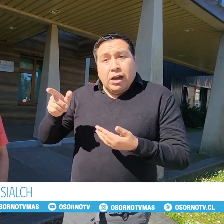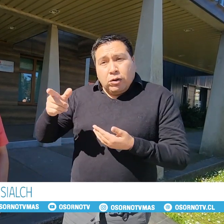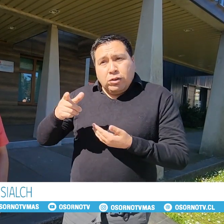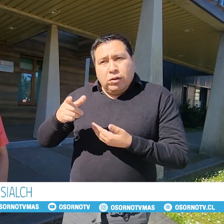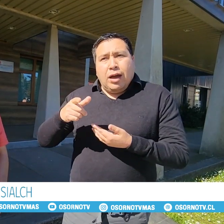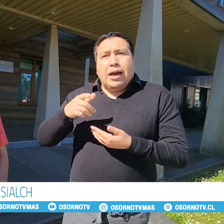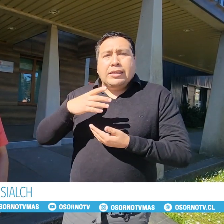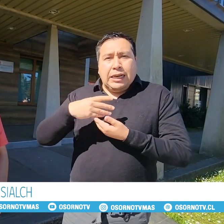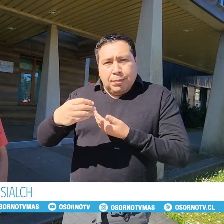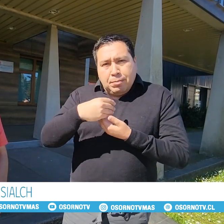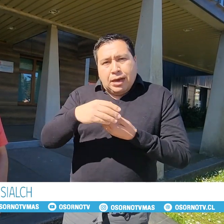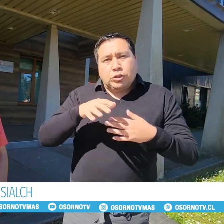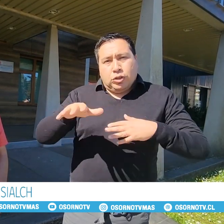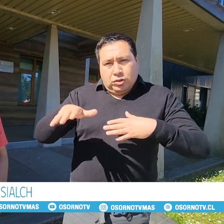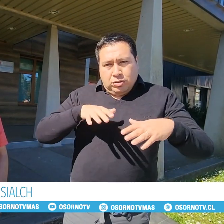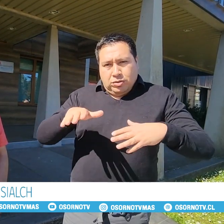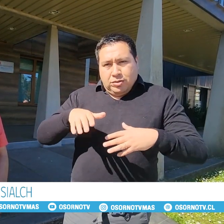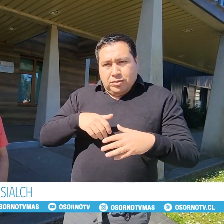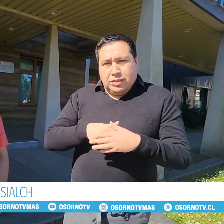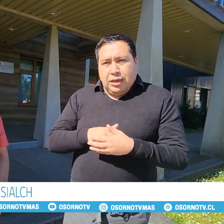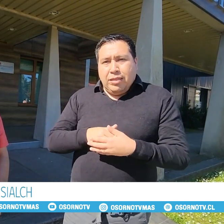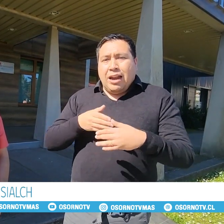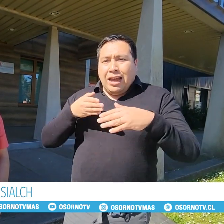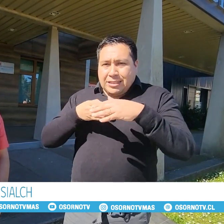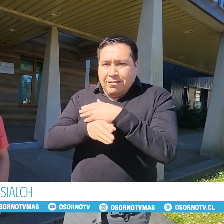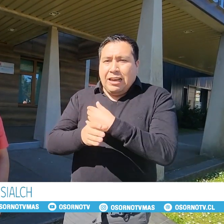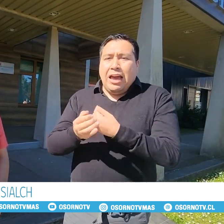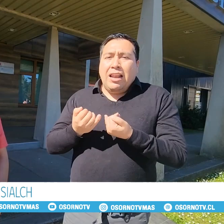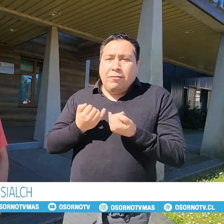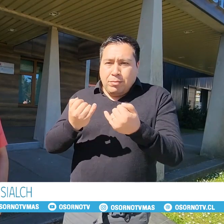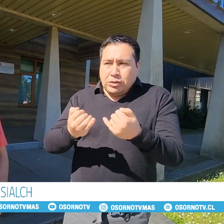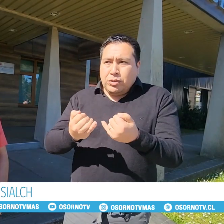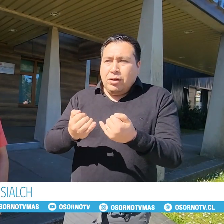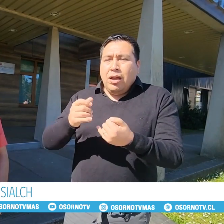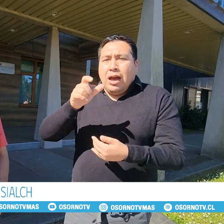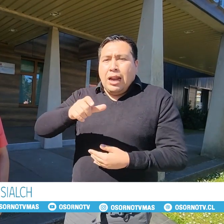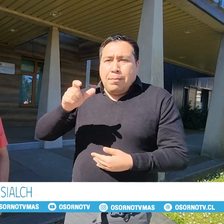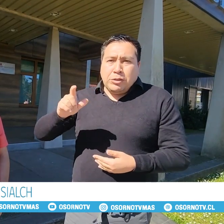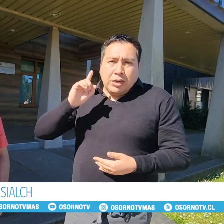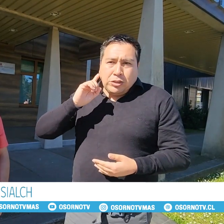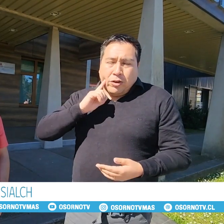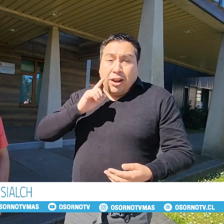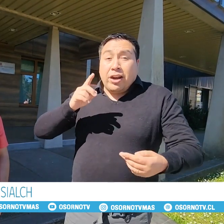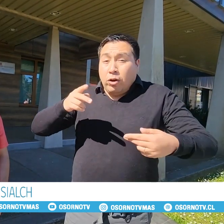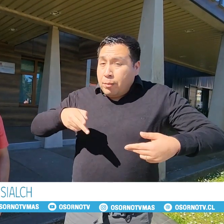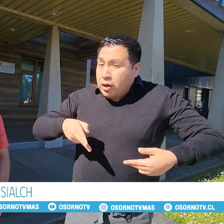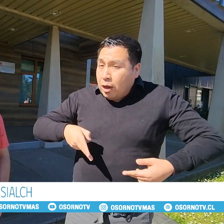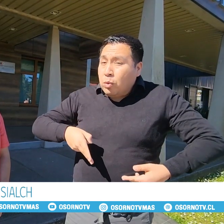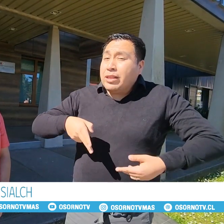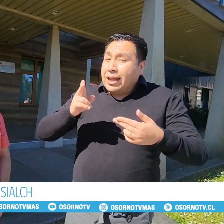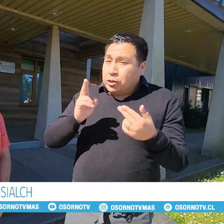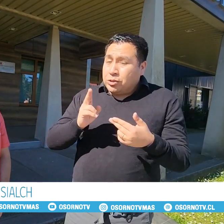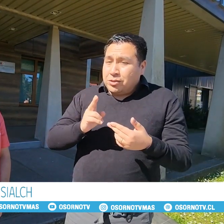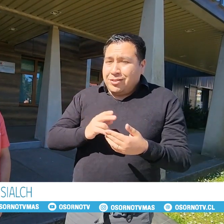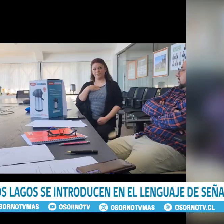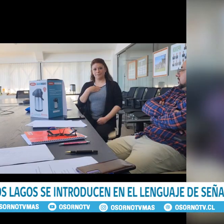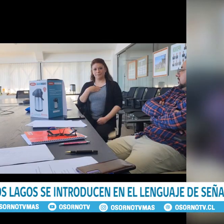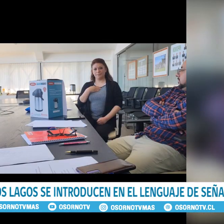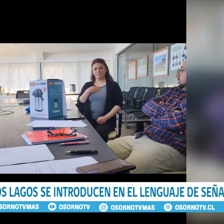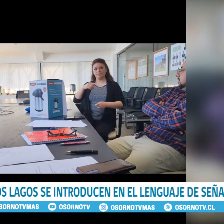a otros a hacer la misma acción, ¿sí? Dar la accesibilidad a información a las personas sordas. Recordemos que es un derecho. Por su parte, las